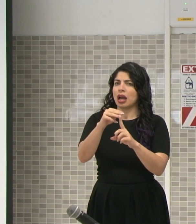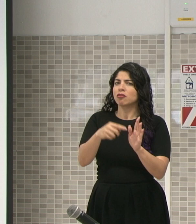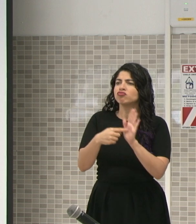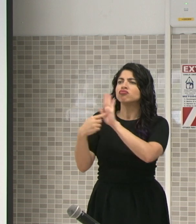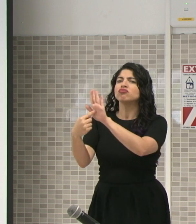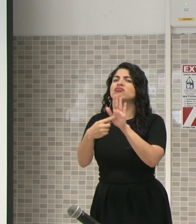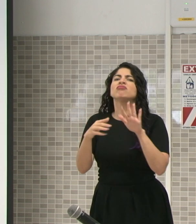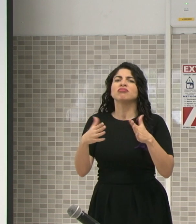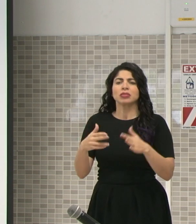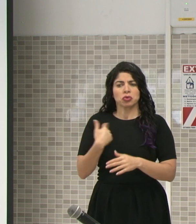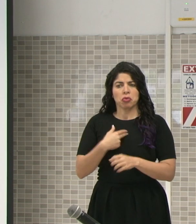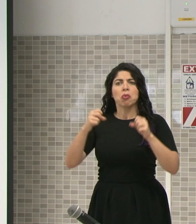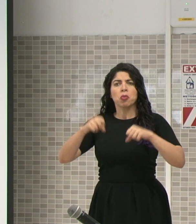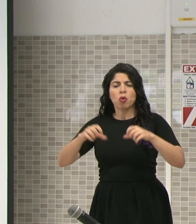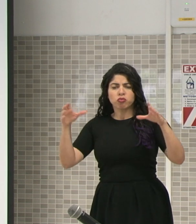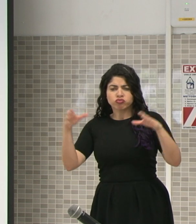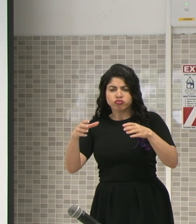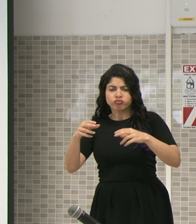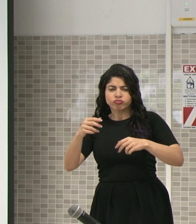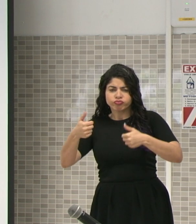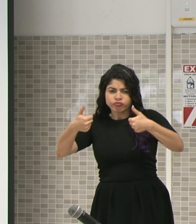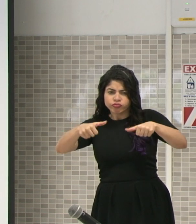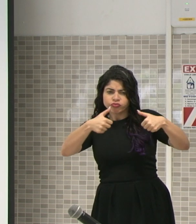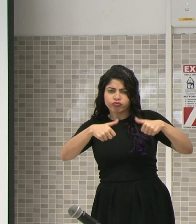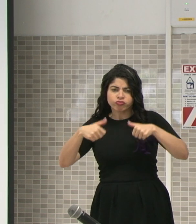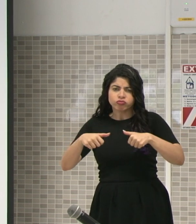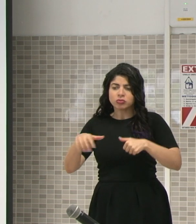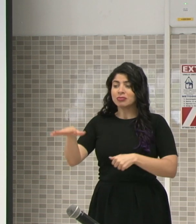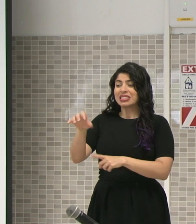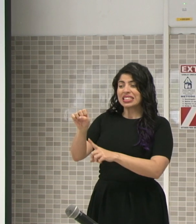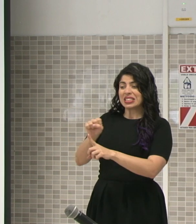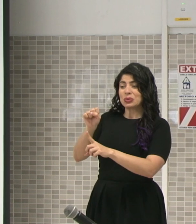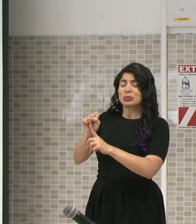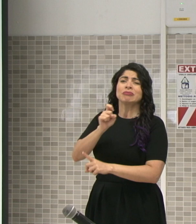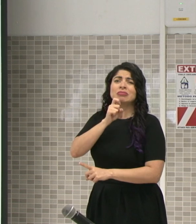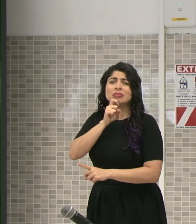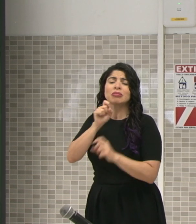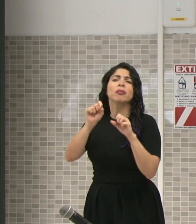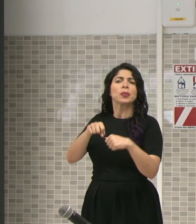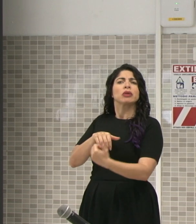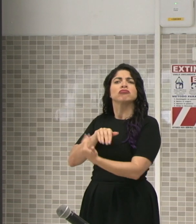ponernos de acuerdo y podemos afrontar esta coyuntura tan difícil.